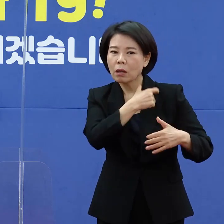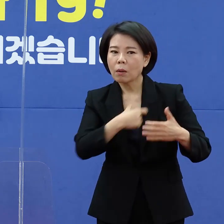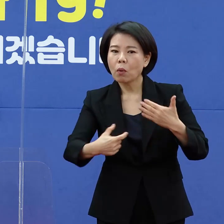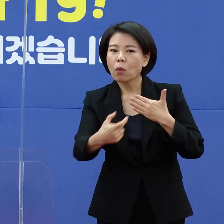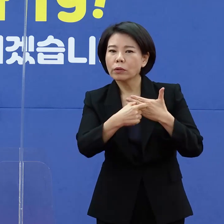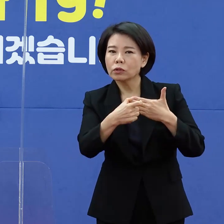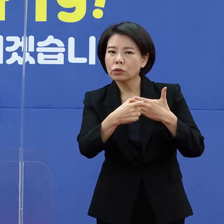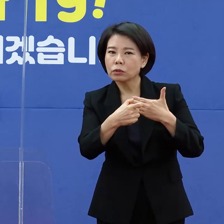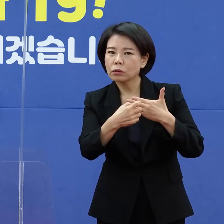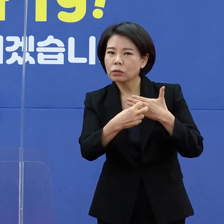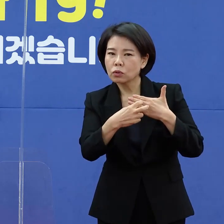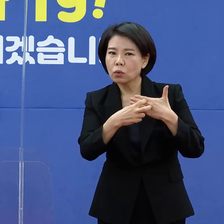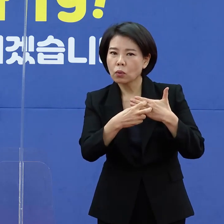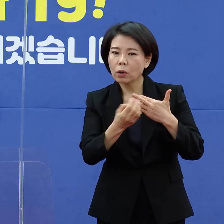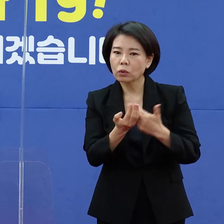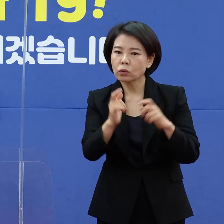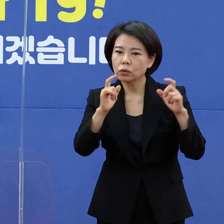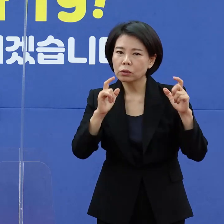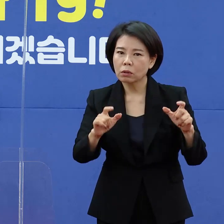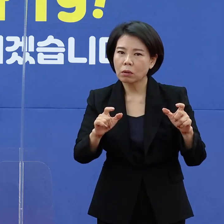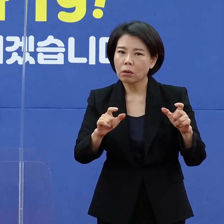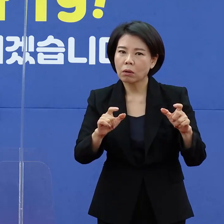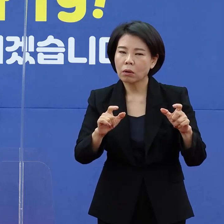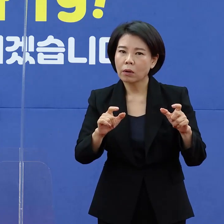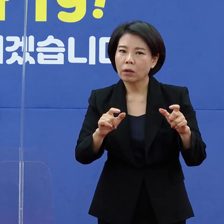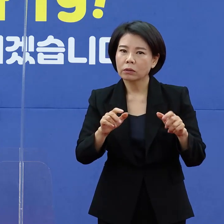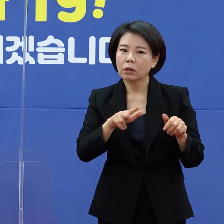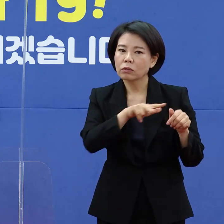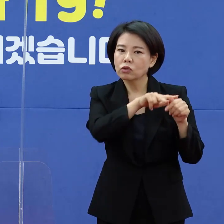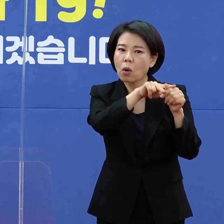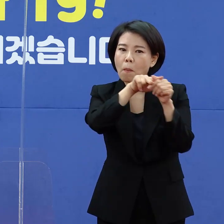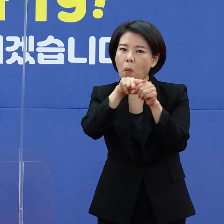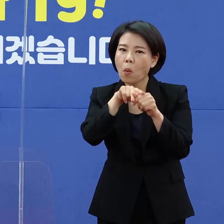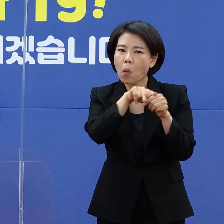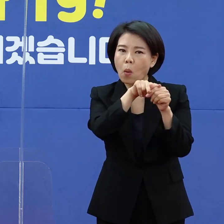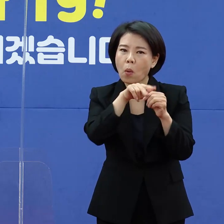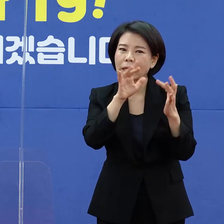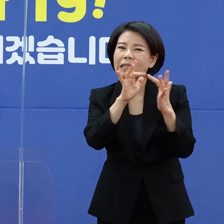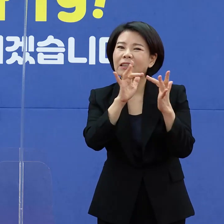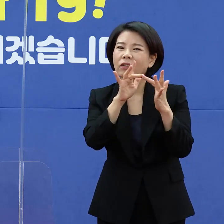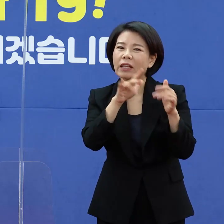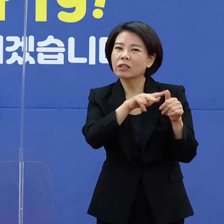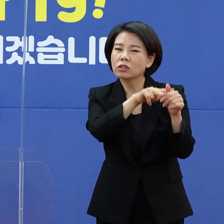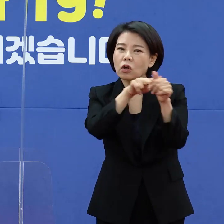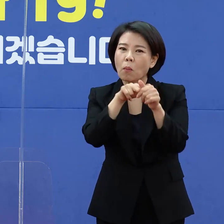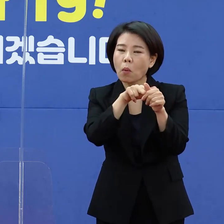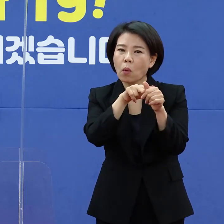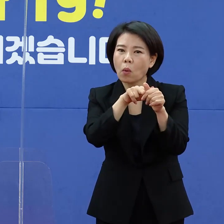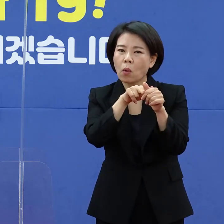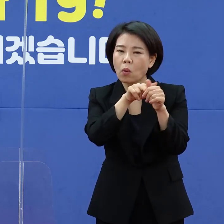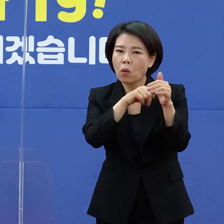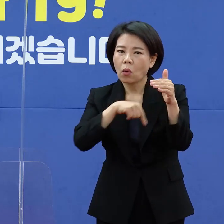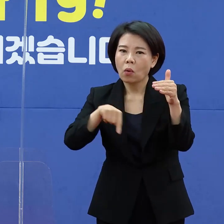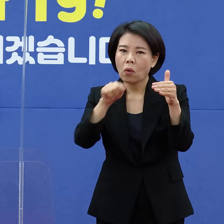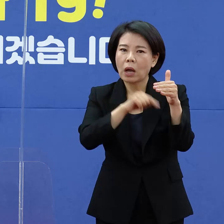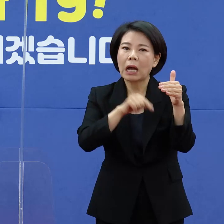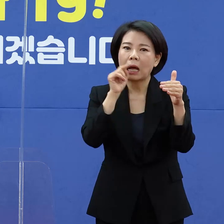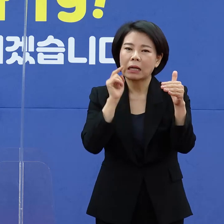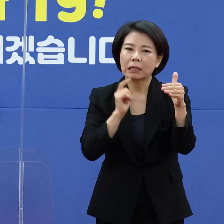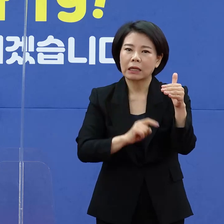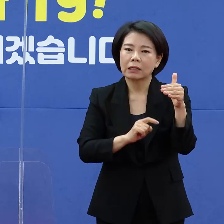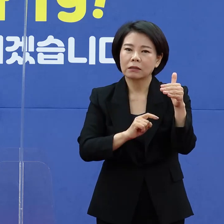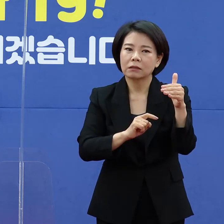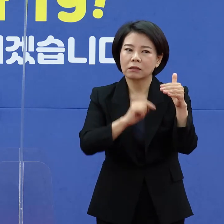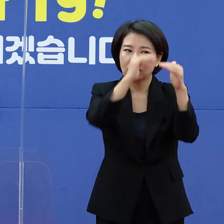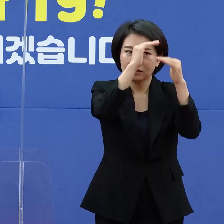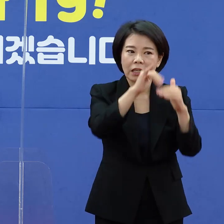정보 체계 내에는 다 이게 아마 돼 있을 건데